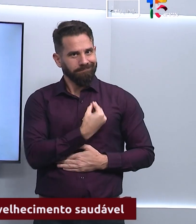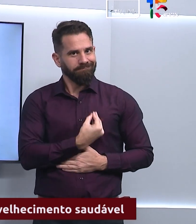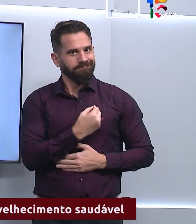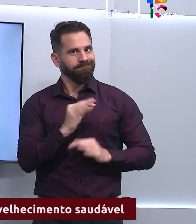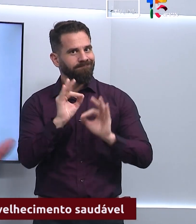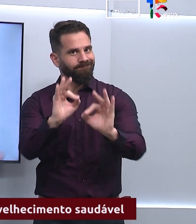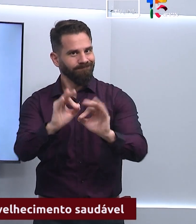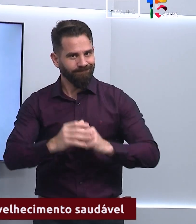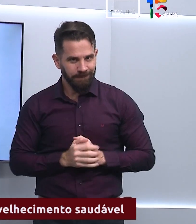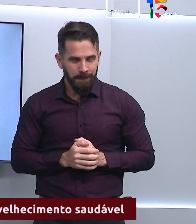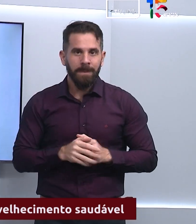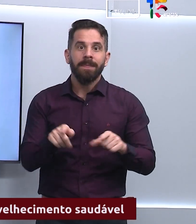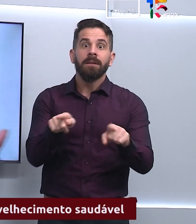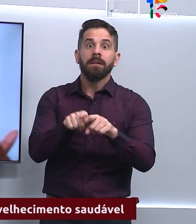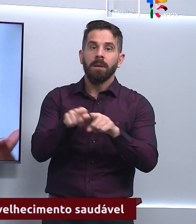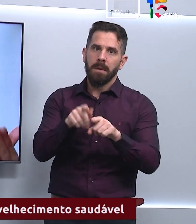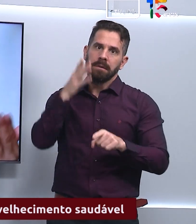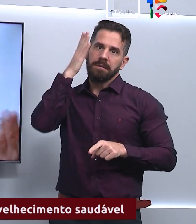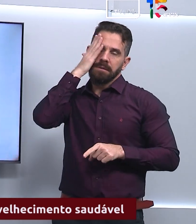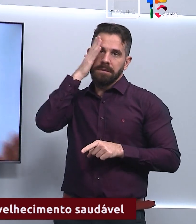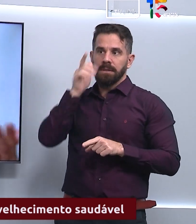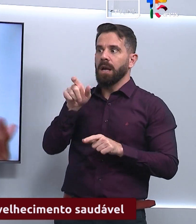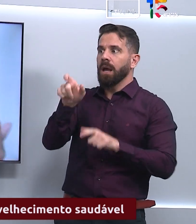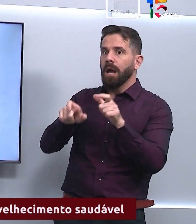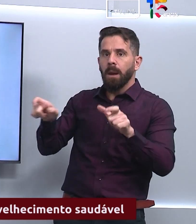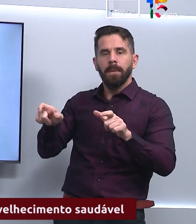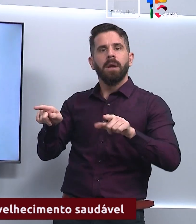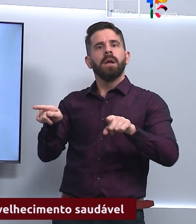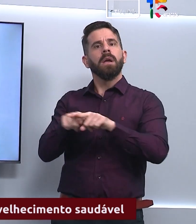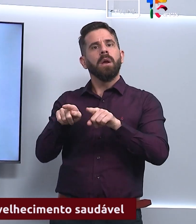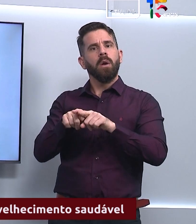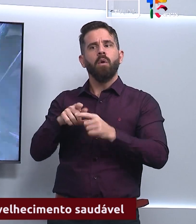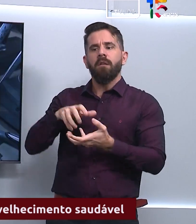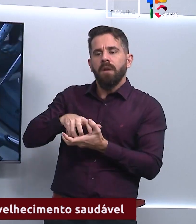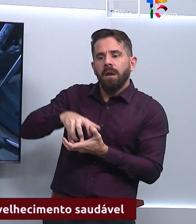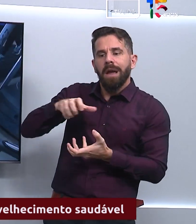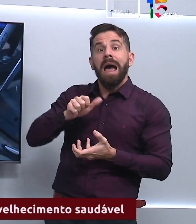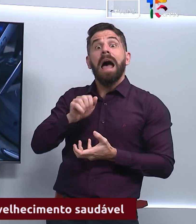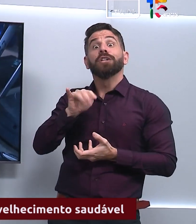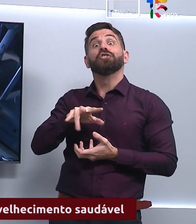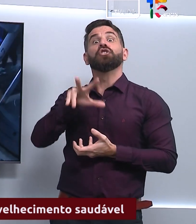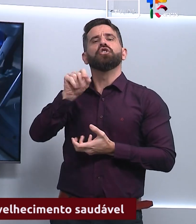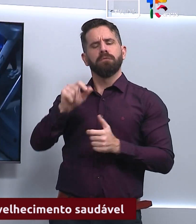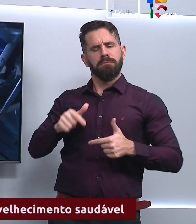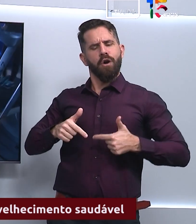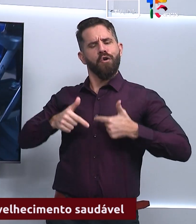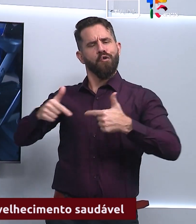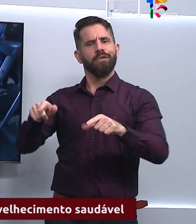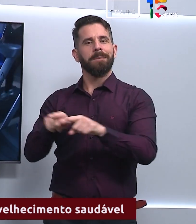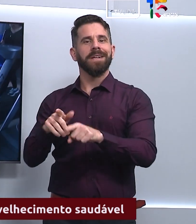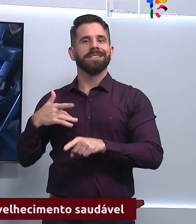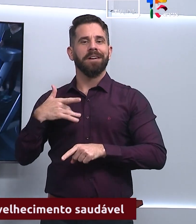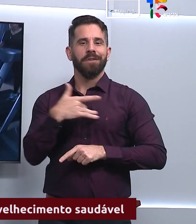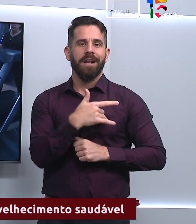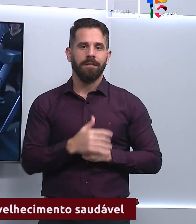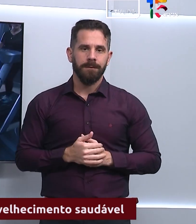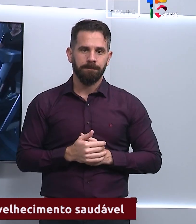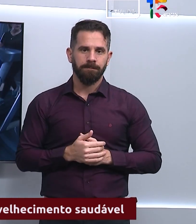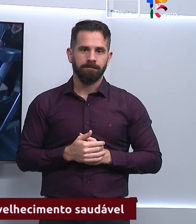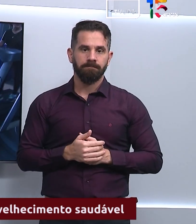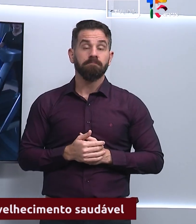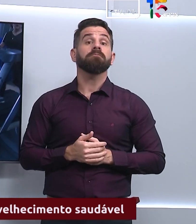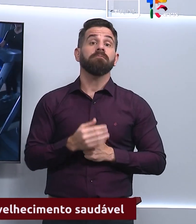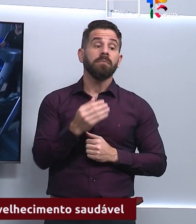Os estudos costumam dizer o envelhecimento ativo e saudável. As ligações entre dieta e envelhecimento